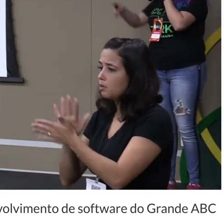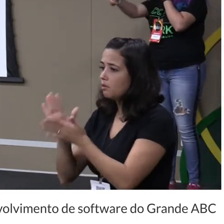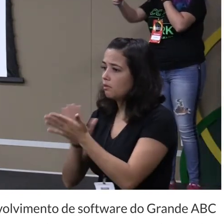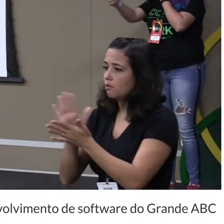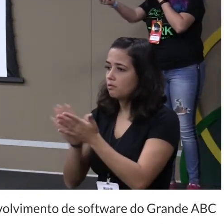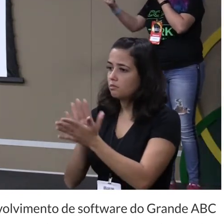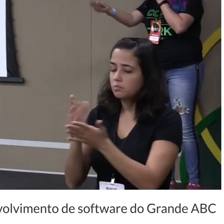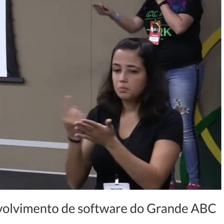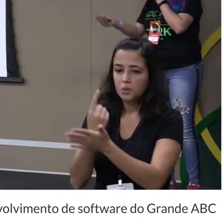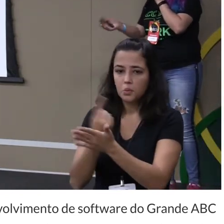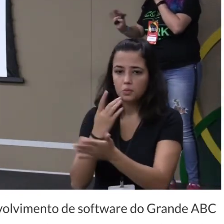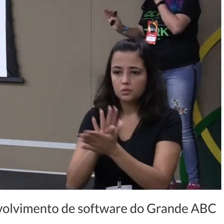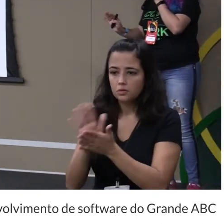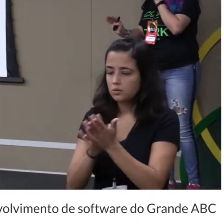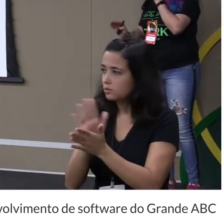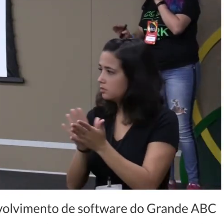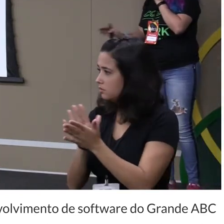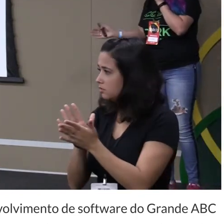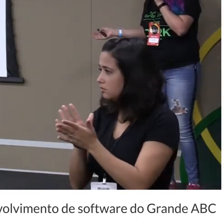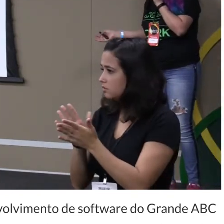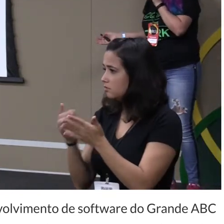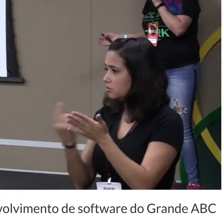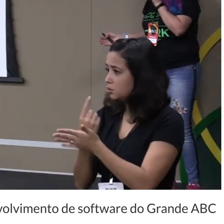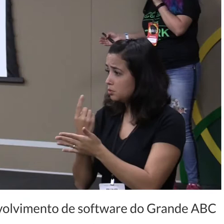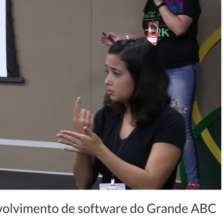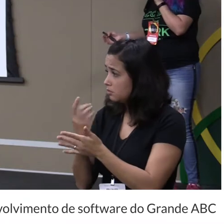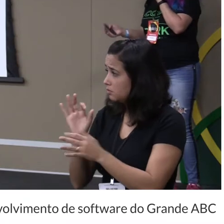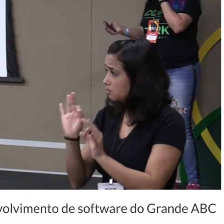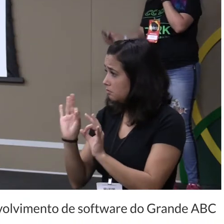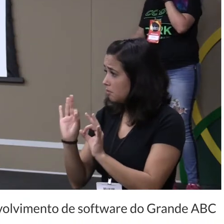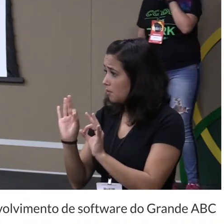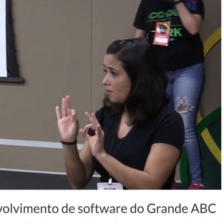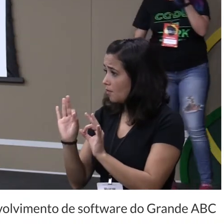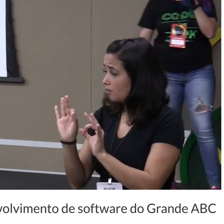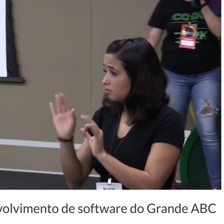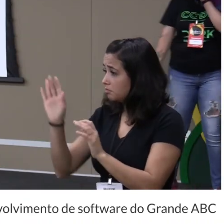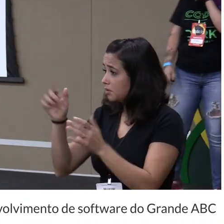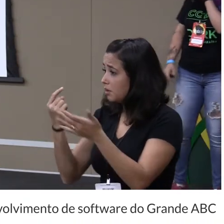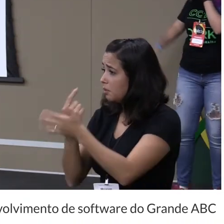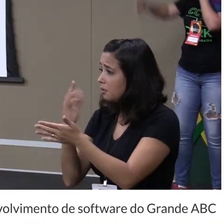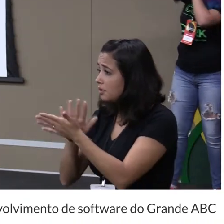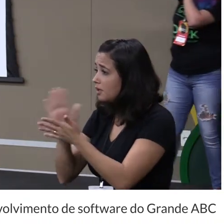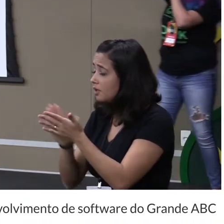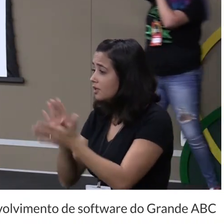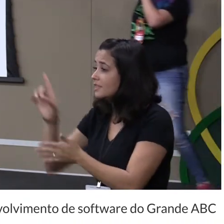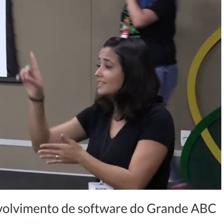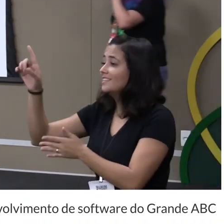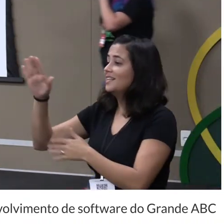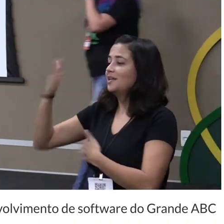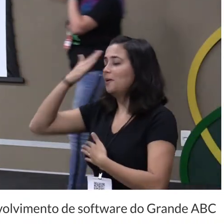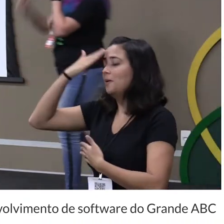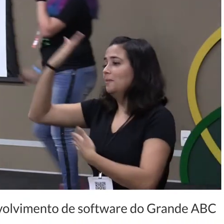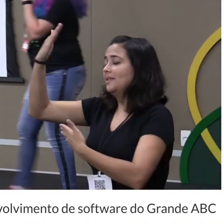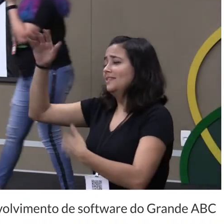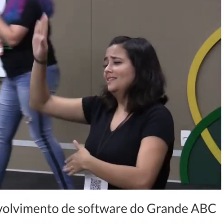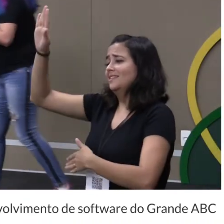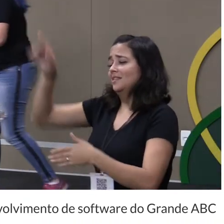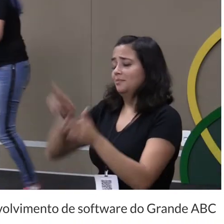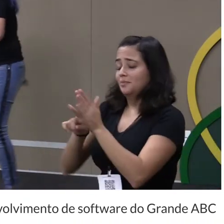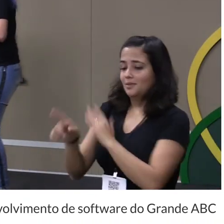você tem ninguém tem certeza não nem meu filho gente olha que coisa ali obrigada